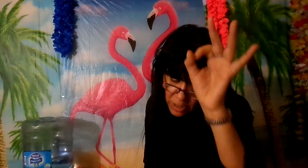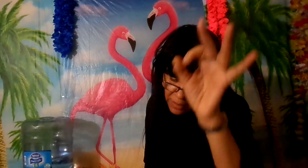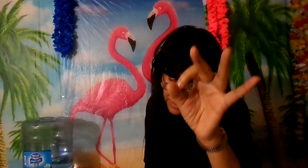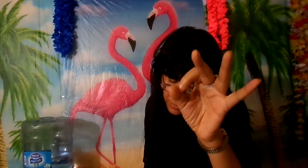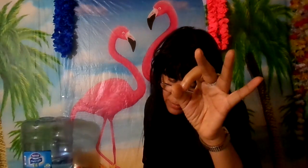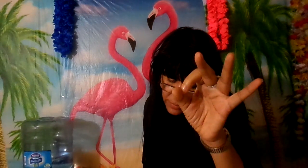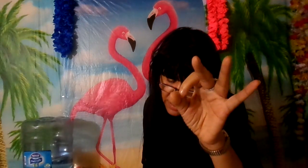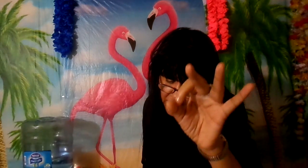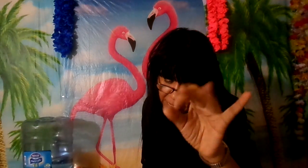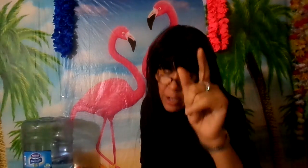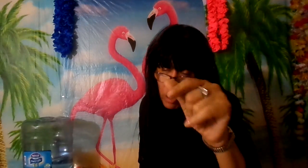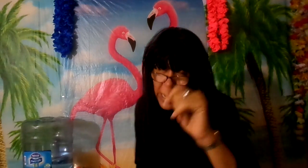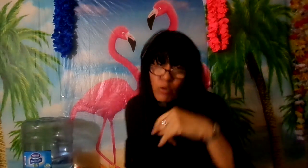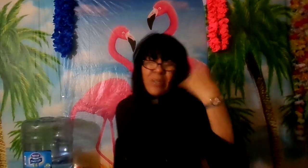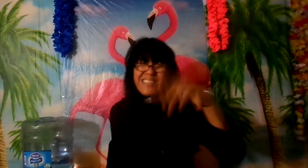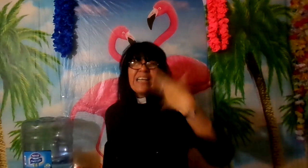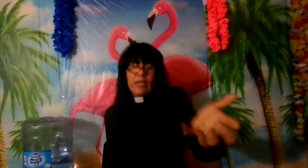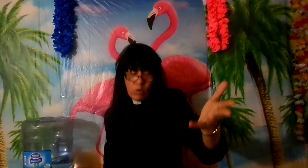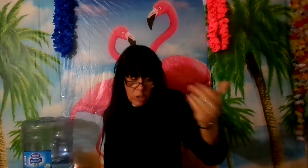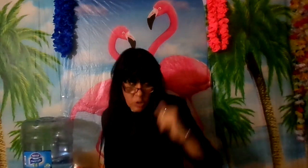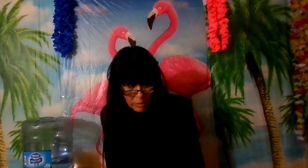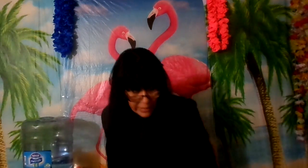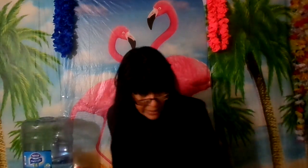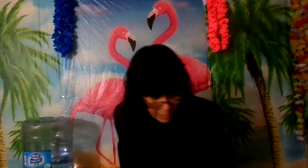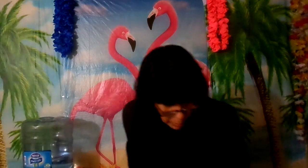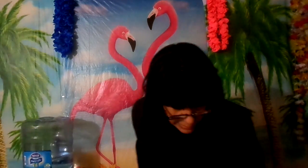del abismo que tu entiende con eso date de cuenta